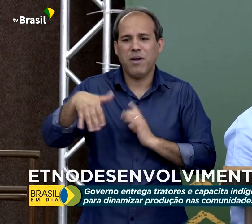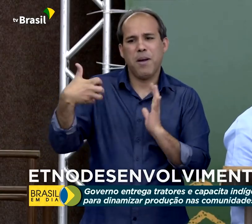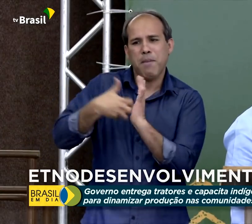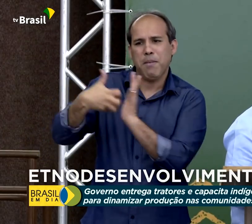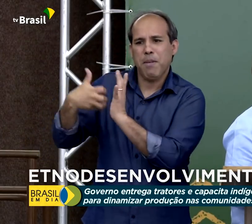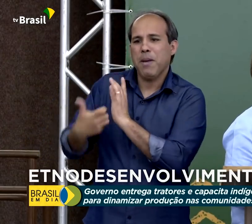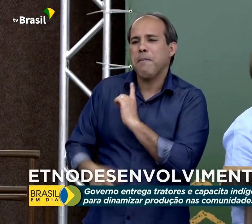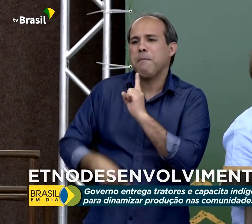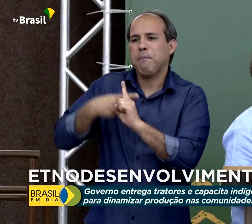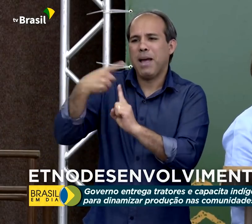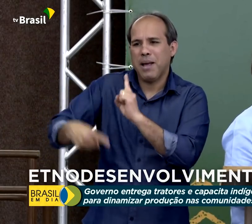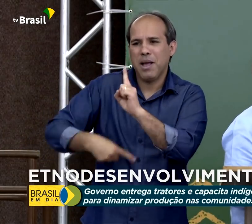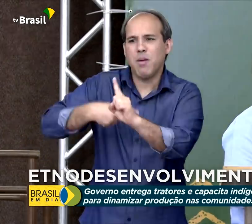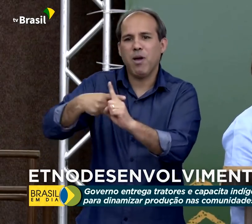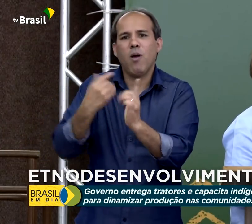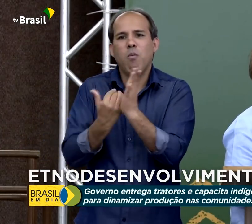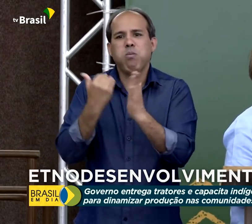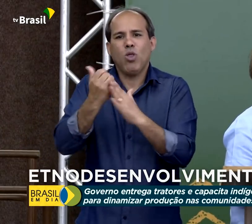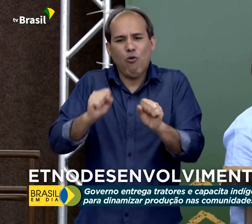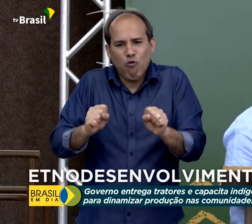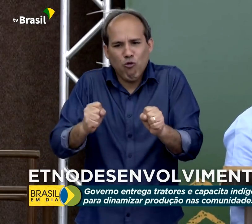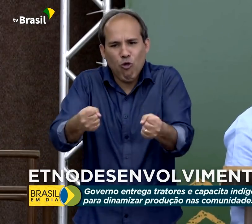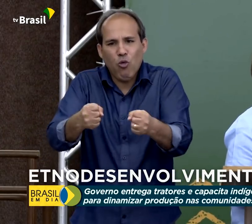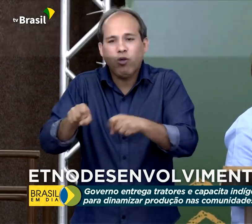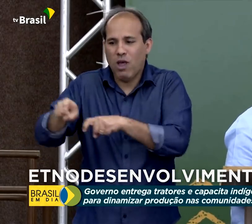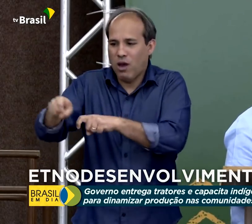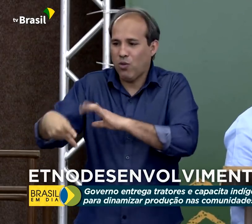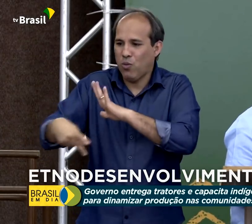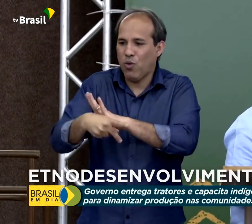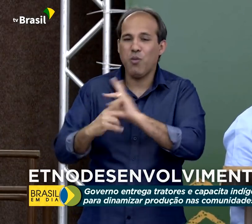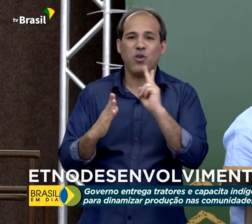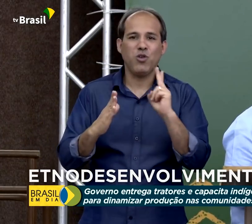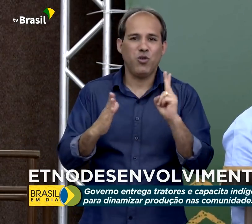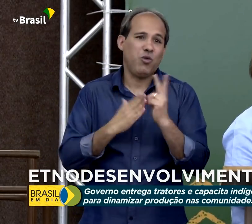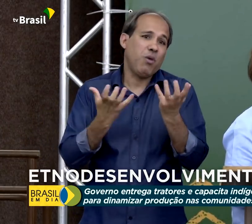fortalecer a agricultura dos indígenas que querem produzir. poder fortalecer a